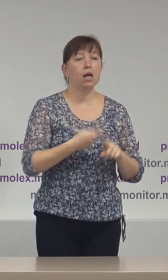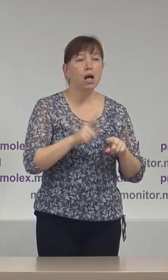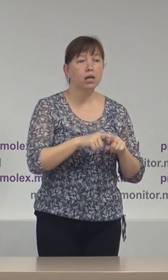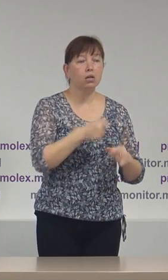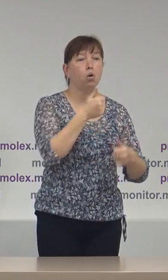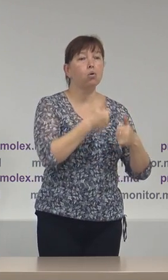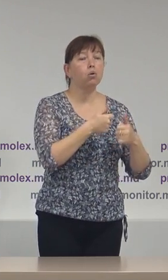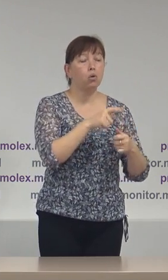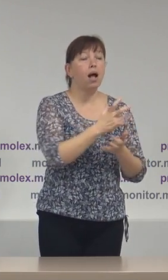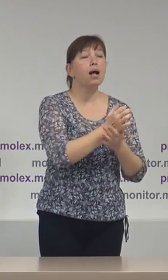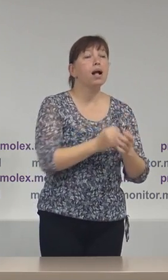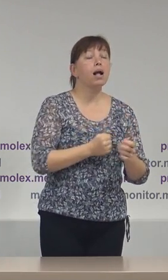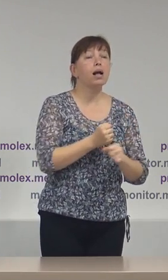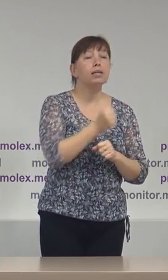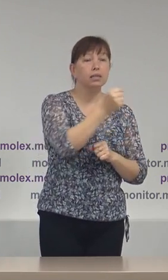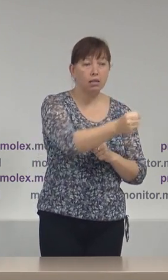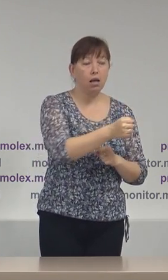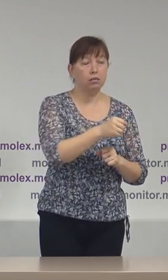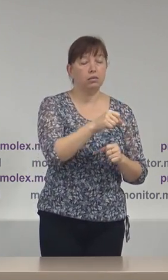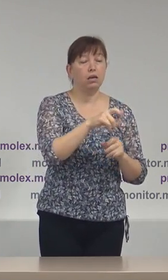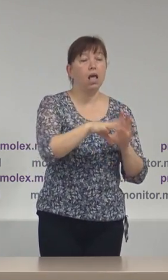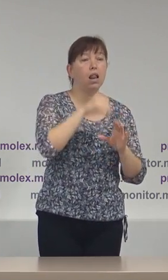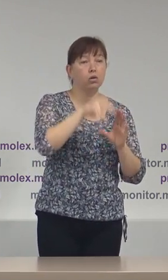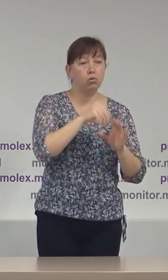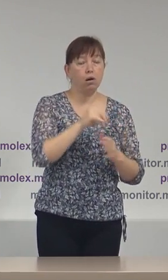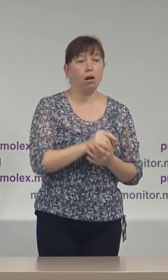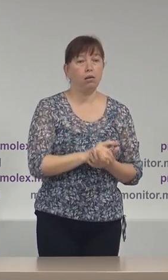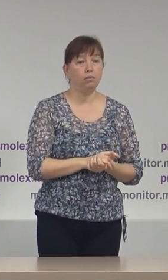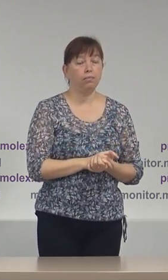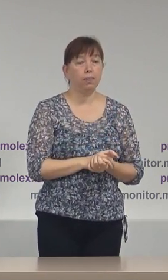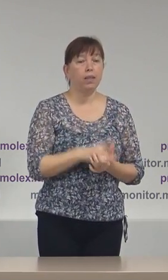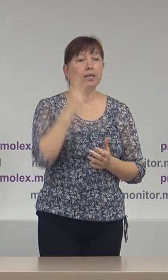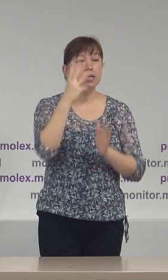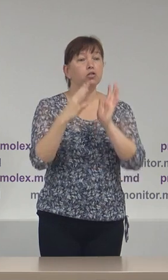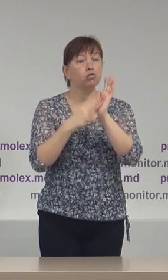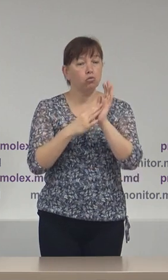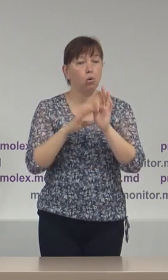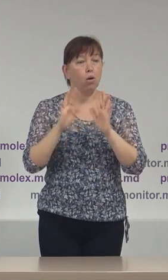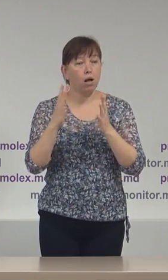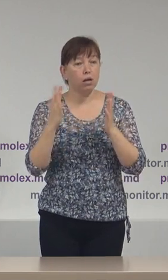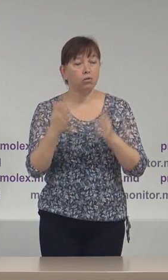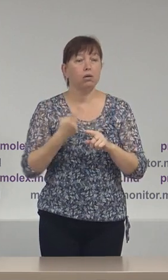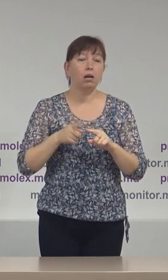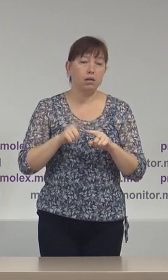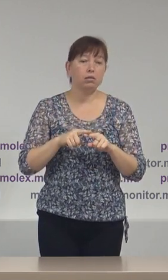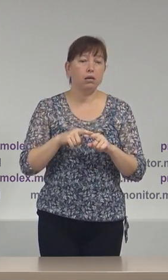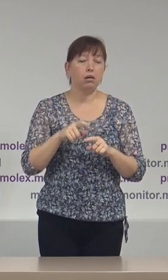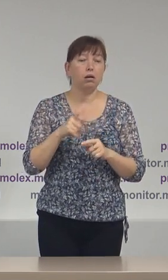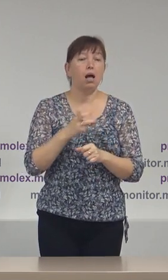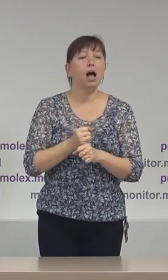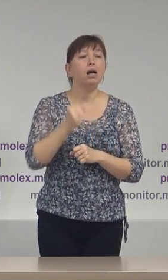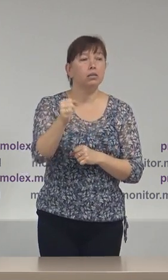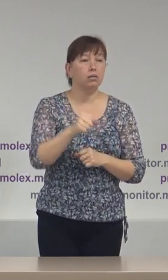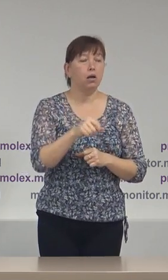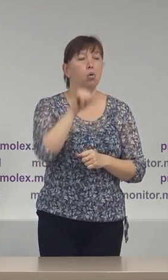concurenții sau candidații desemnați înregistrați în 39 de cazuri este vorba de candidatul